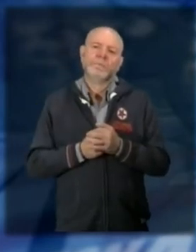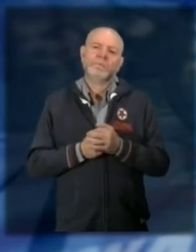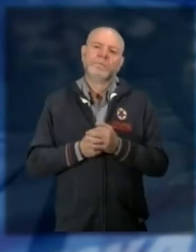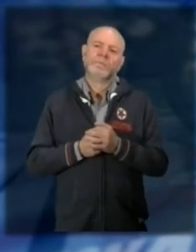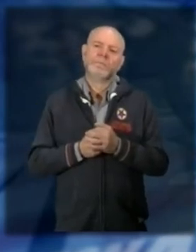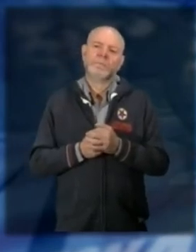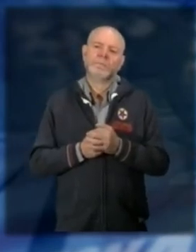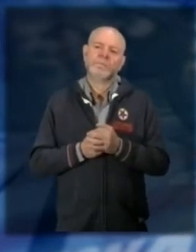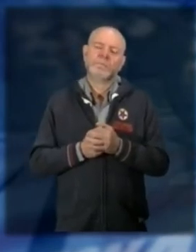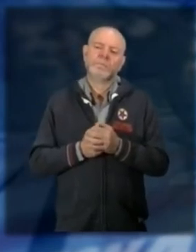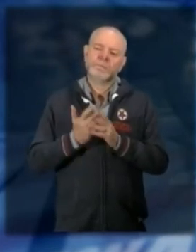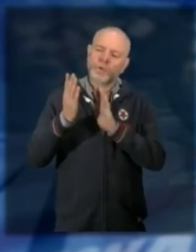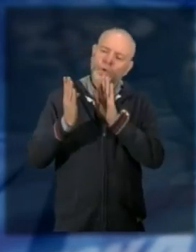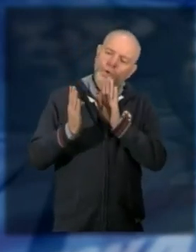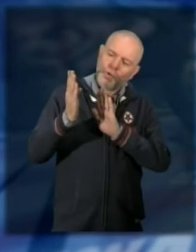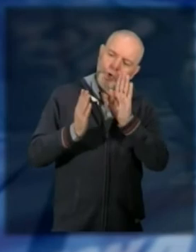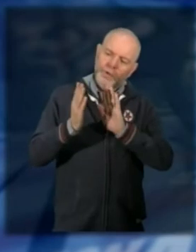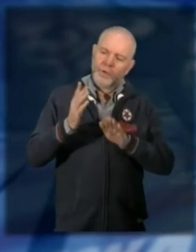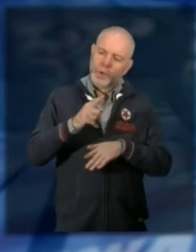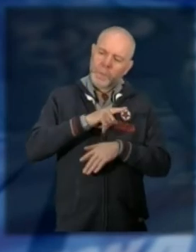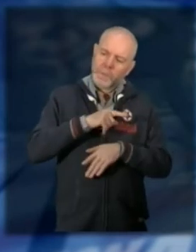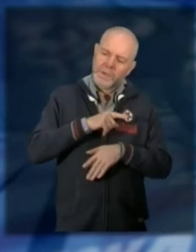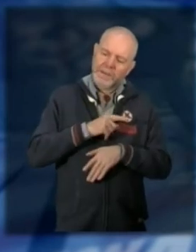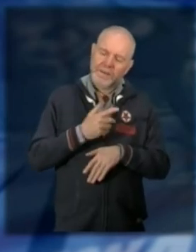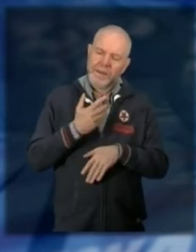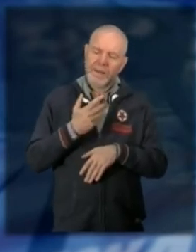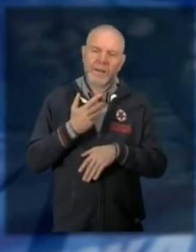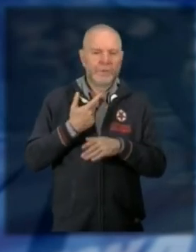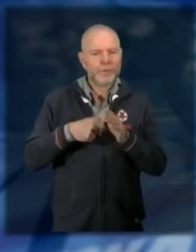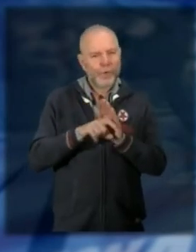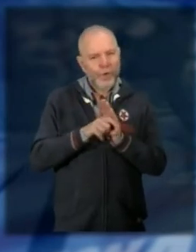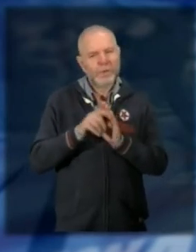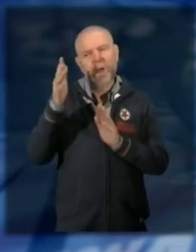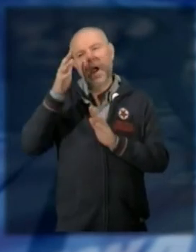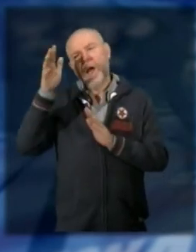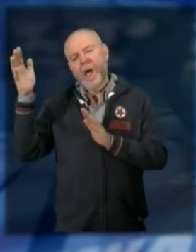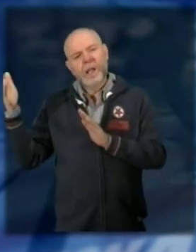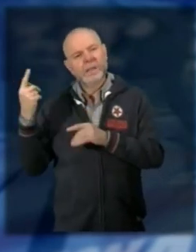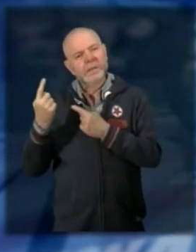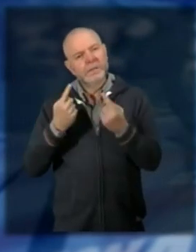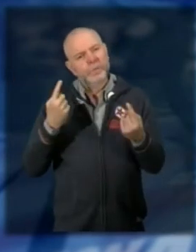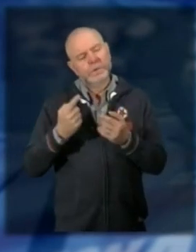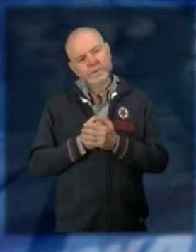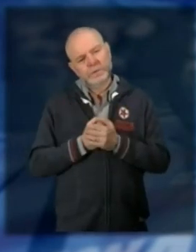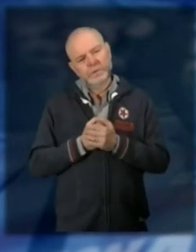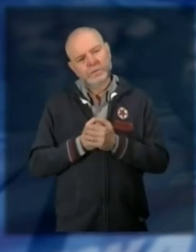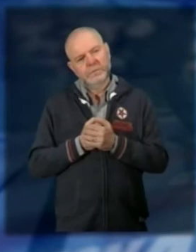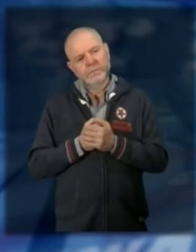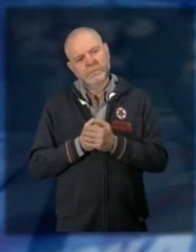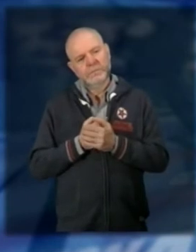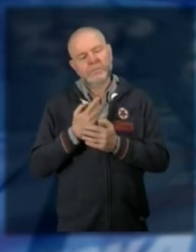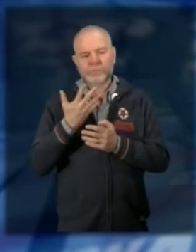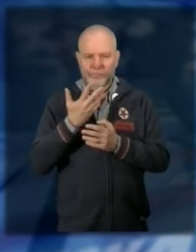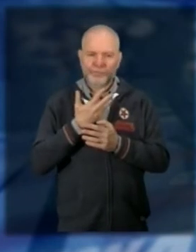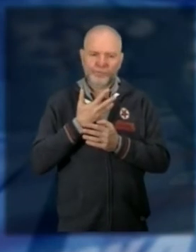e paragonare quella che è stata la mia storia con tante altre vicende e poi arrivare a capire che c'è un